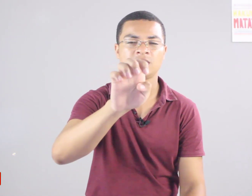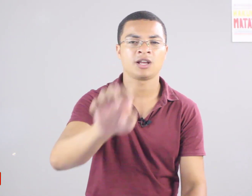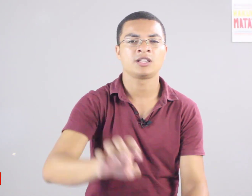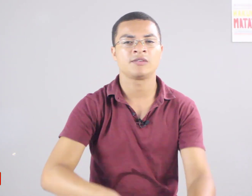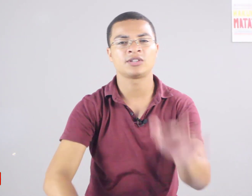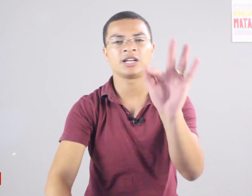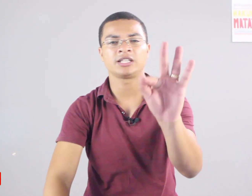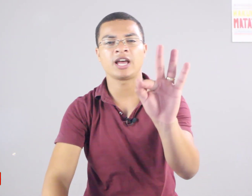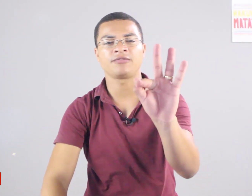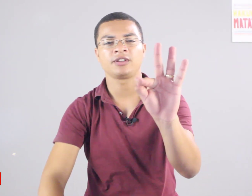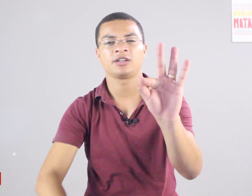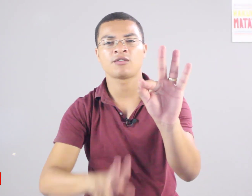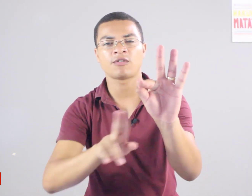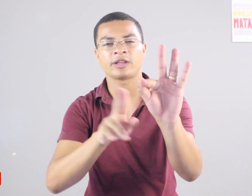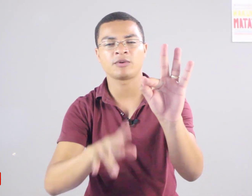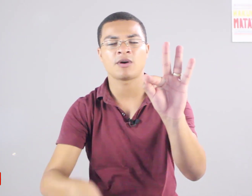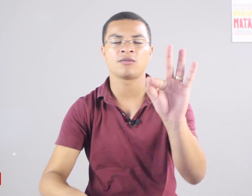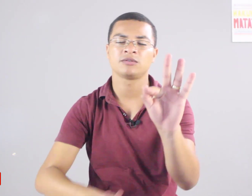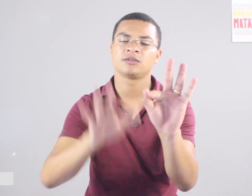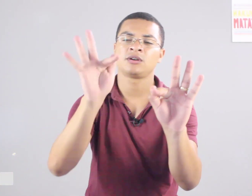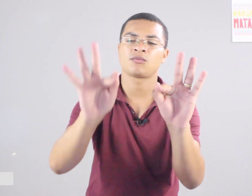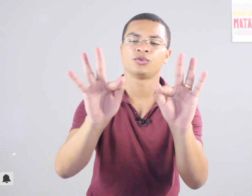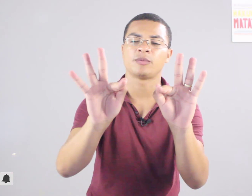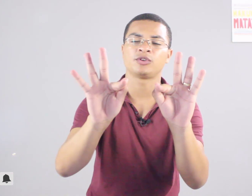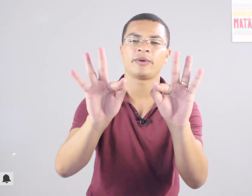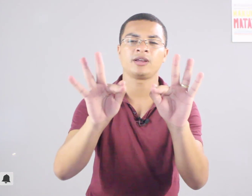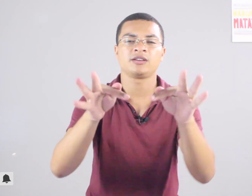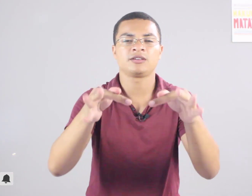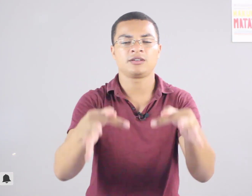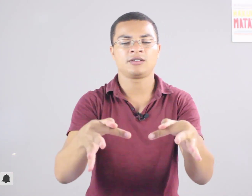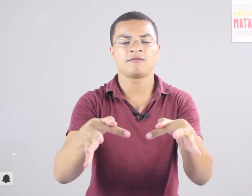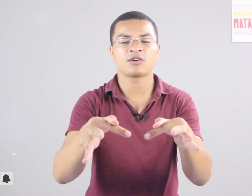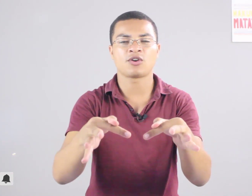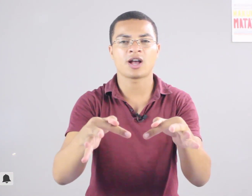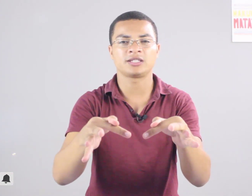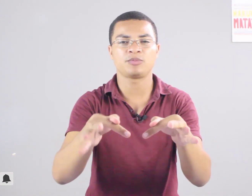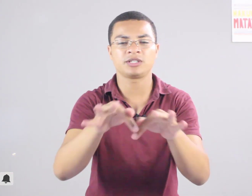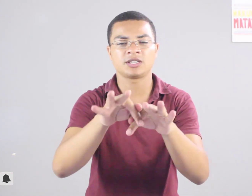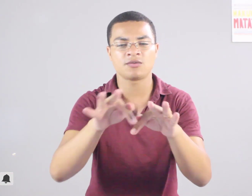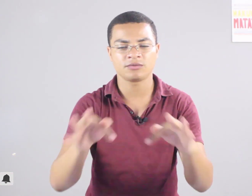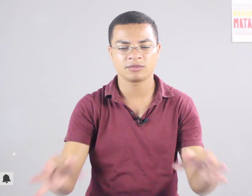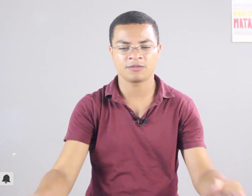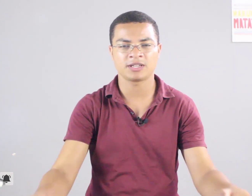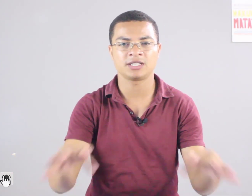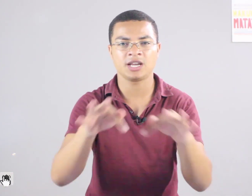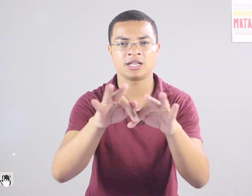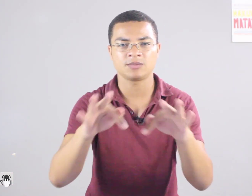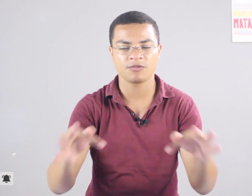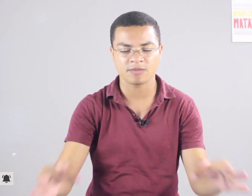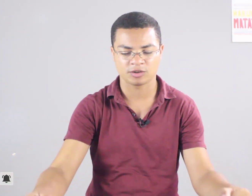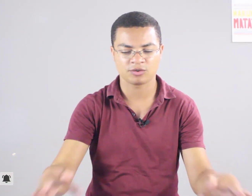Você vai usar a letra F, do alfabeto manual, com a outra mão também, vai colocar essa posição e fazer esse movimento.